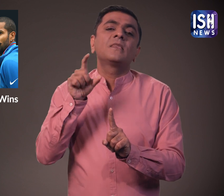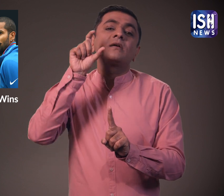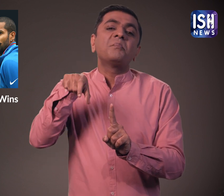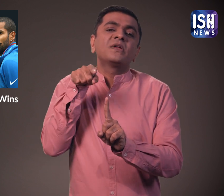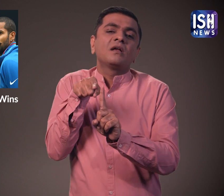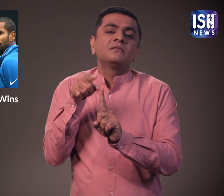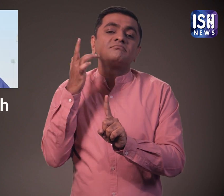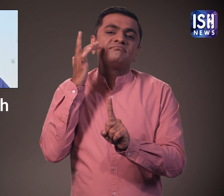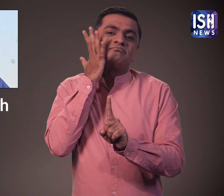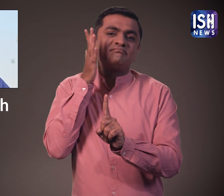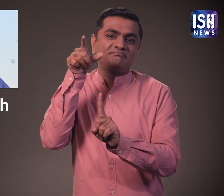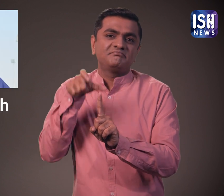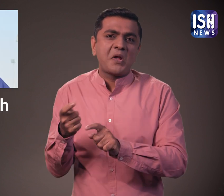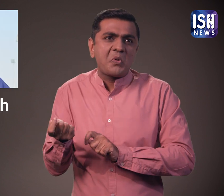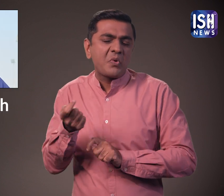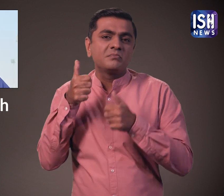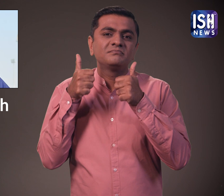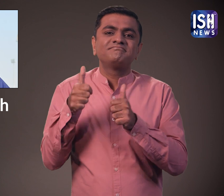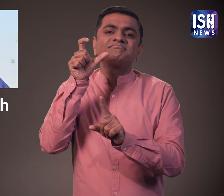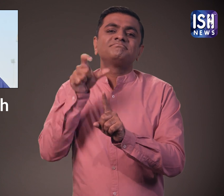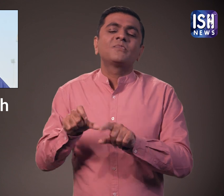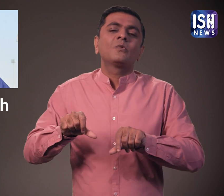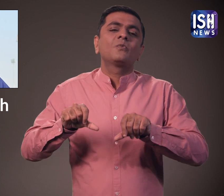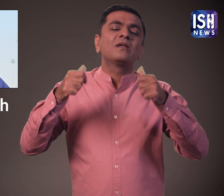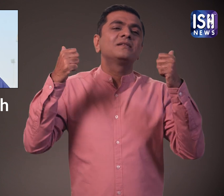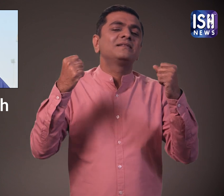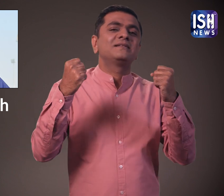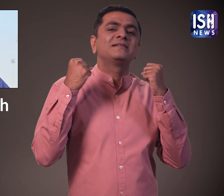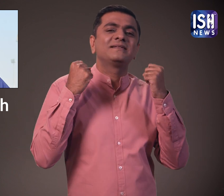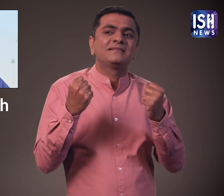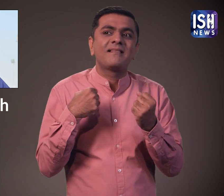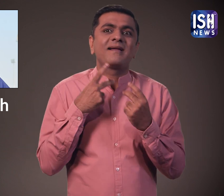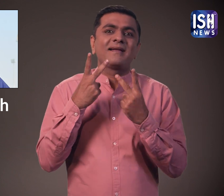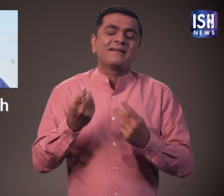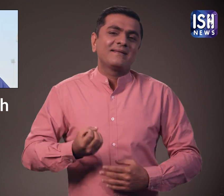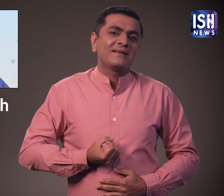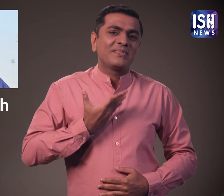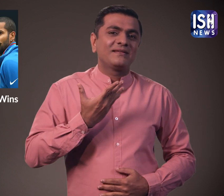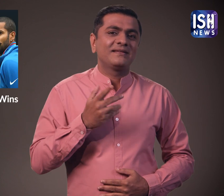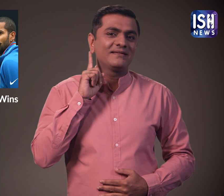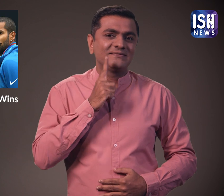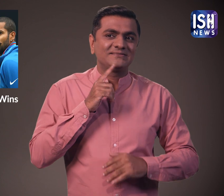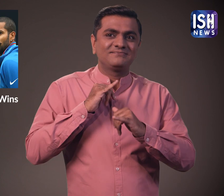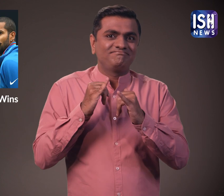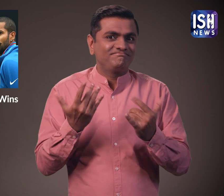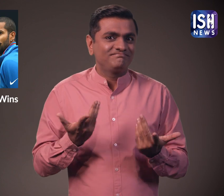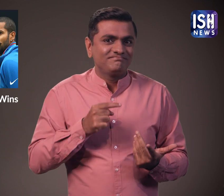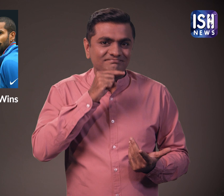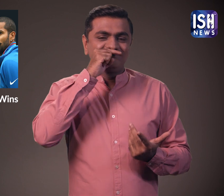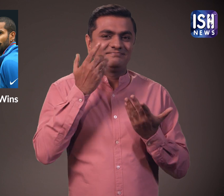पारी ने भारत को रेकॉर्ड जीत दिला दी। मेरे जैसे साथी डेफ को मैच चीते देख गर्व हो